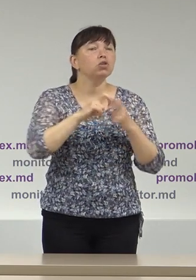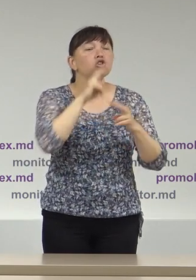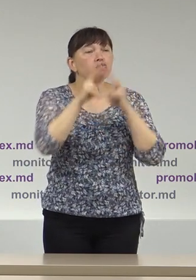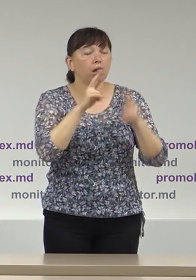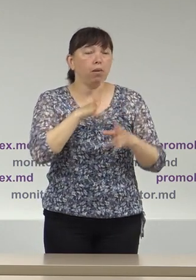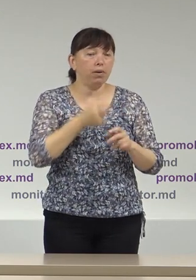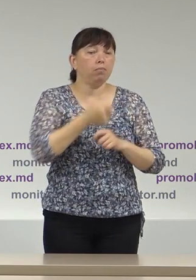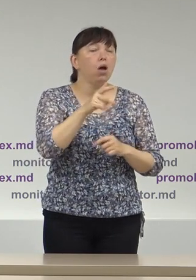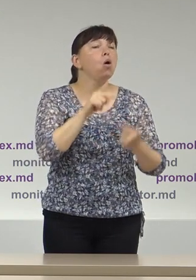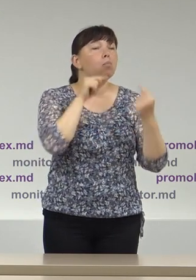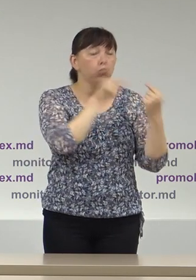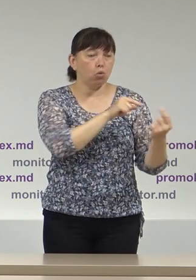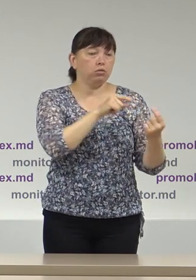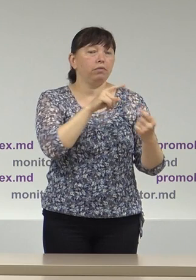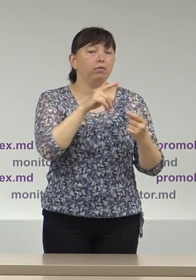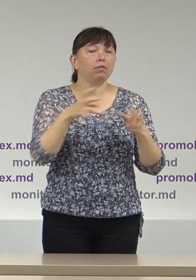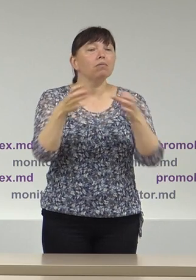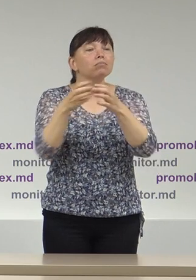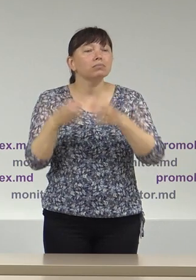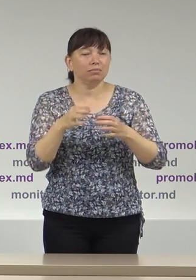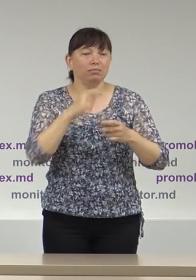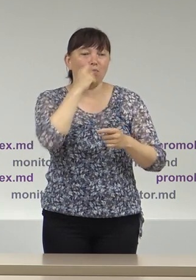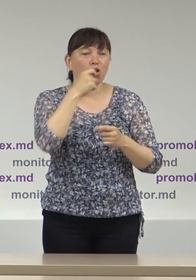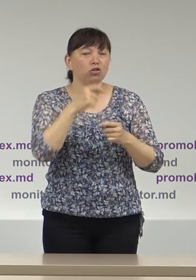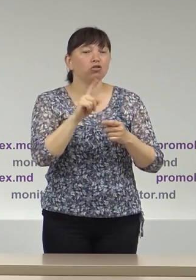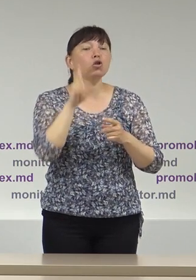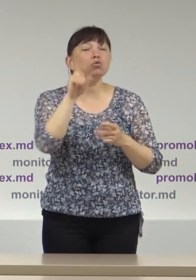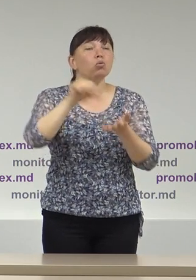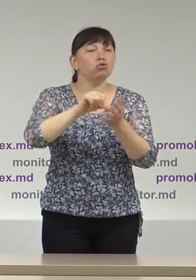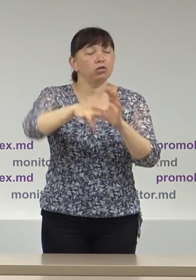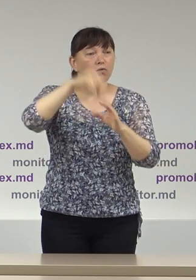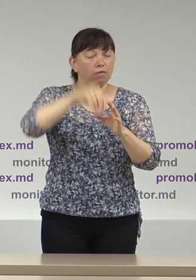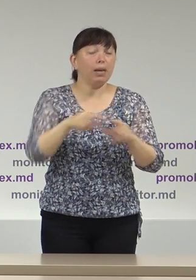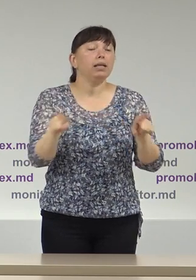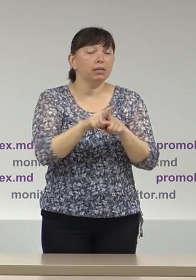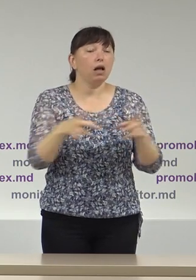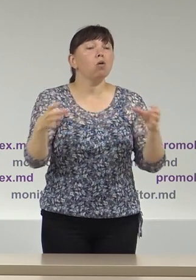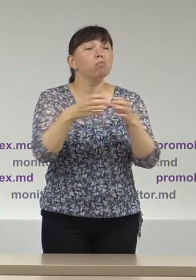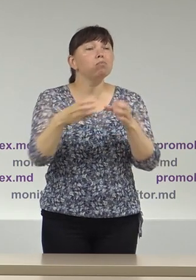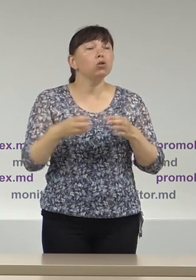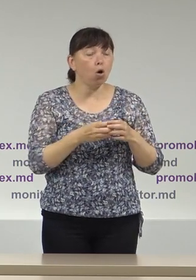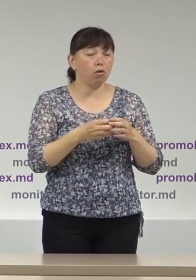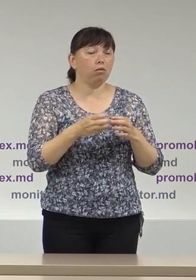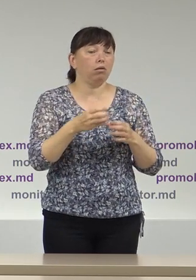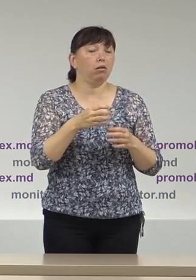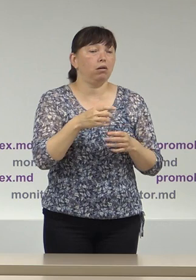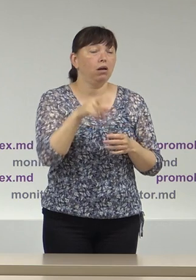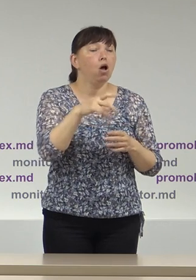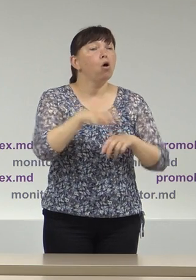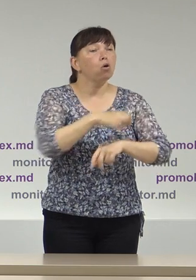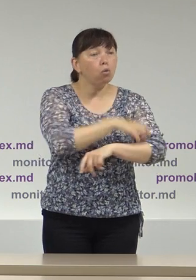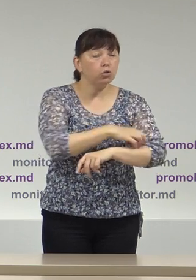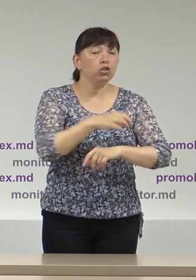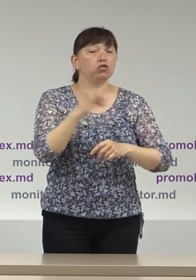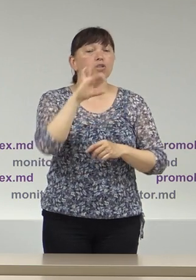împotriva acțiunilor concurenților electorali, deci astfel blocul electoral al comuniștilor și socialiștilor a fost vizat de